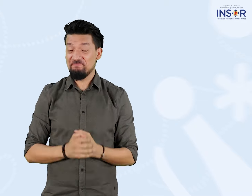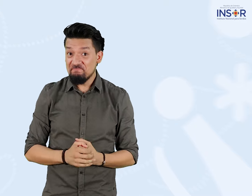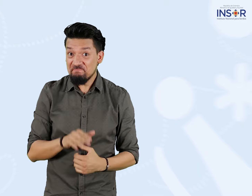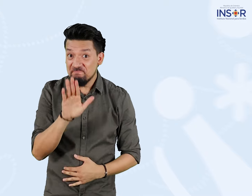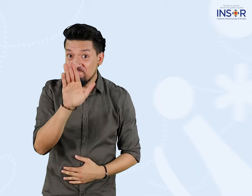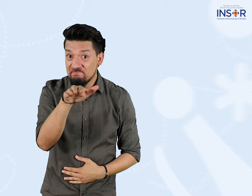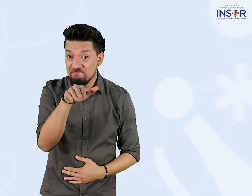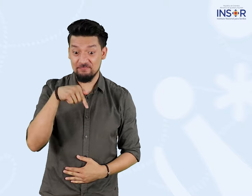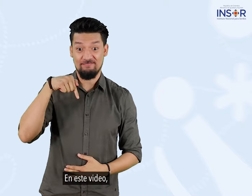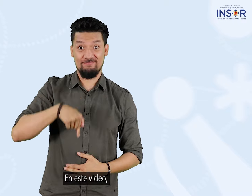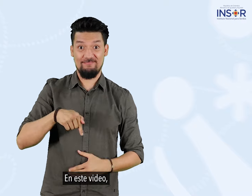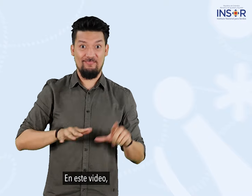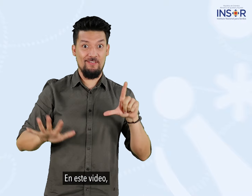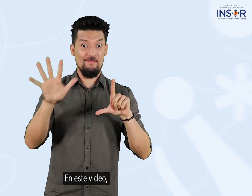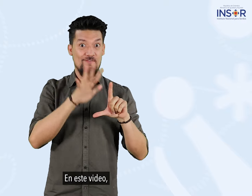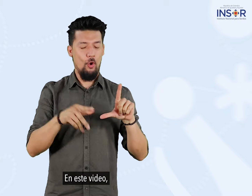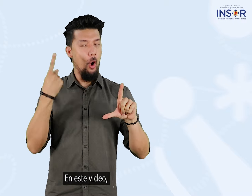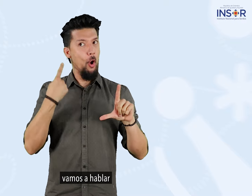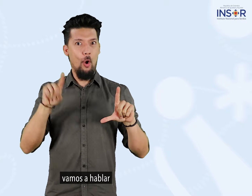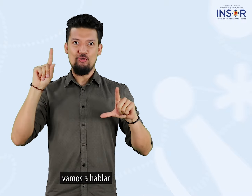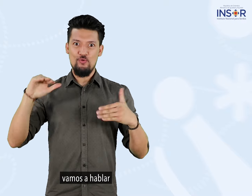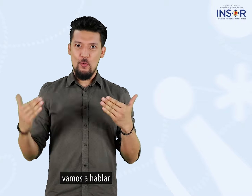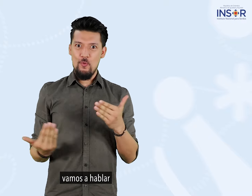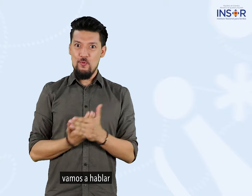en este vídeo vamos a hablar